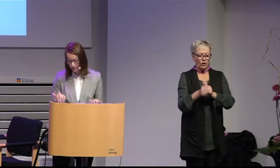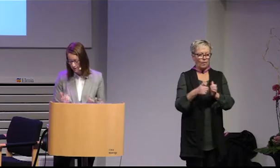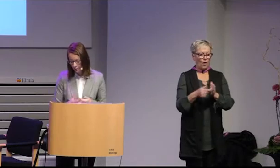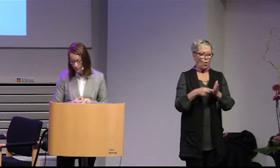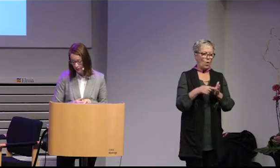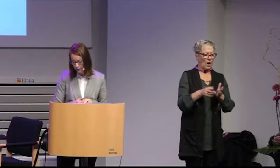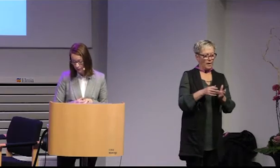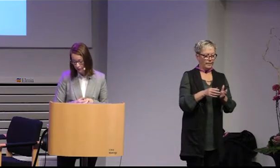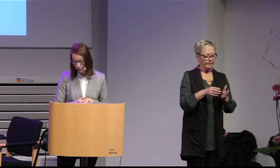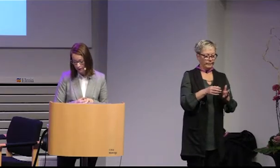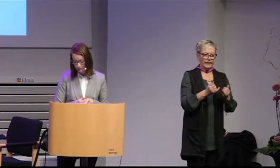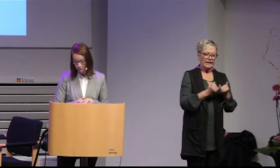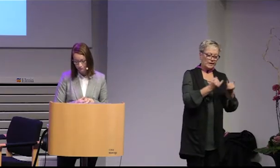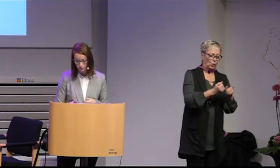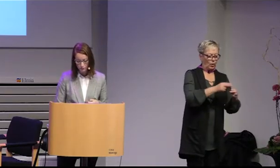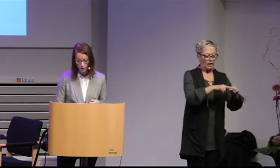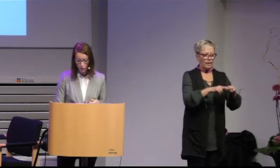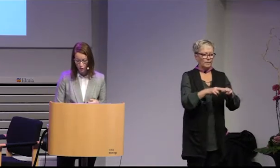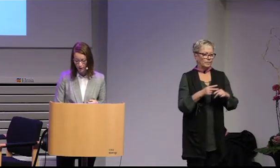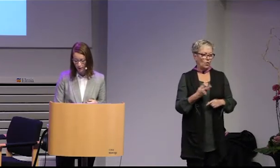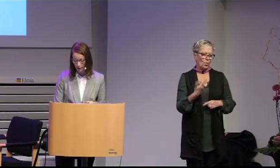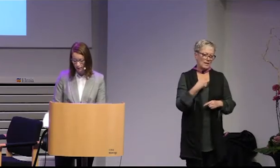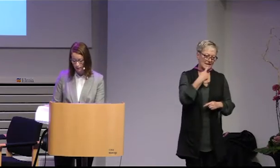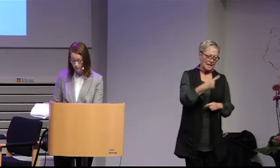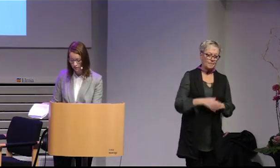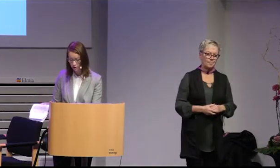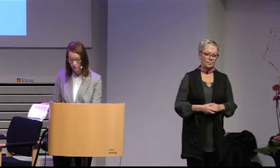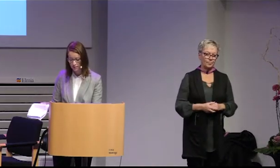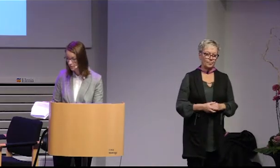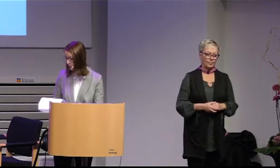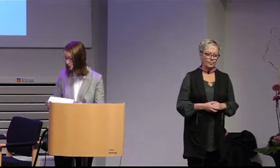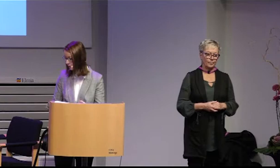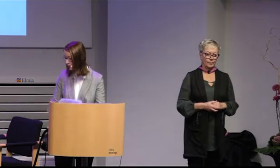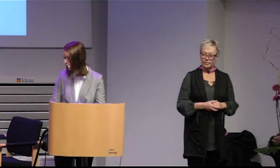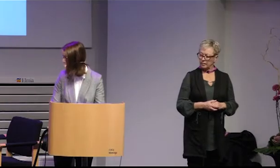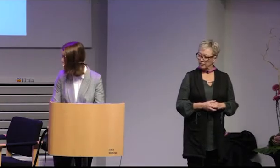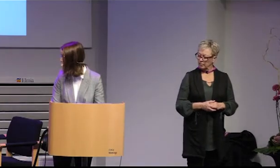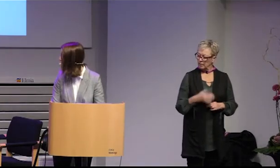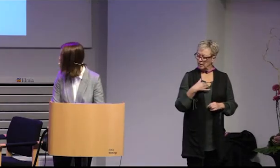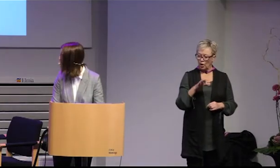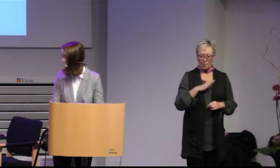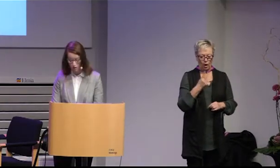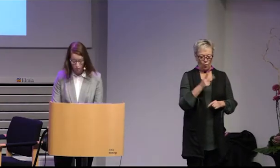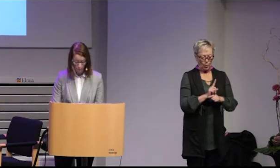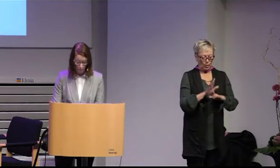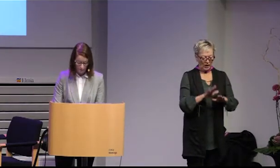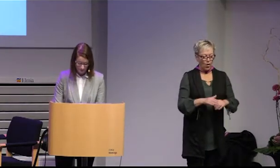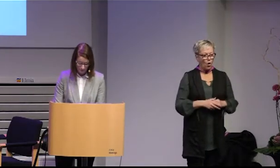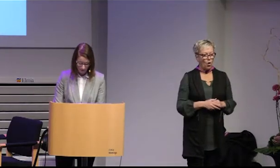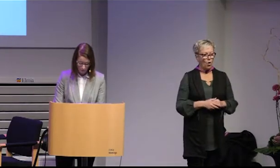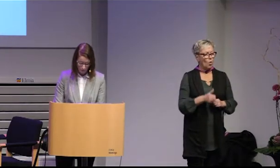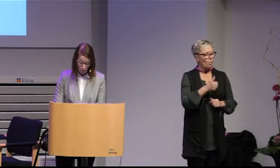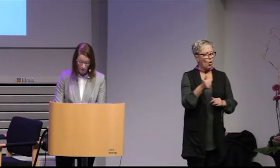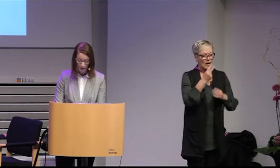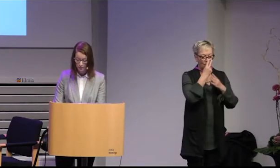communities eller hur man ska uttrycka det och jag ska ta mina sista vad jag nu kan ha två minuter kvar och bara